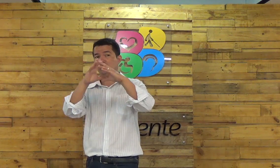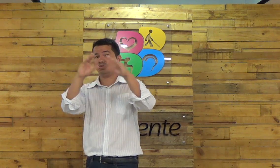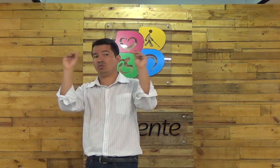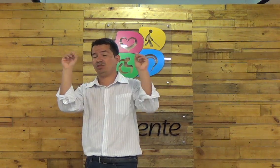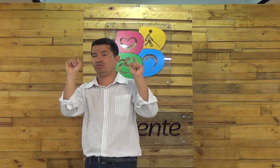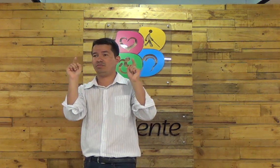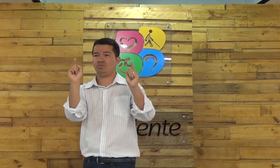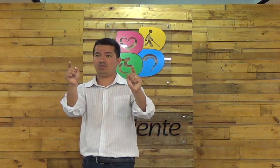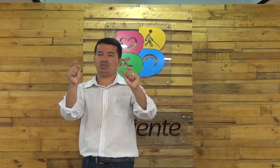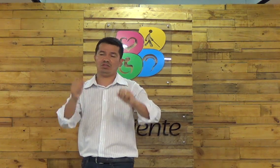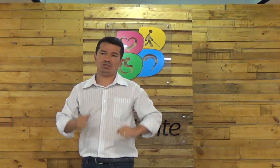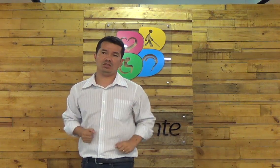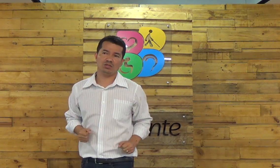Jesus quer curar você